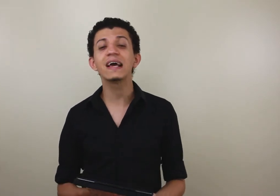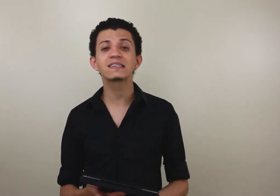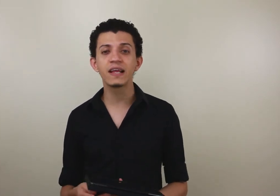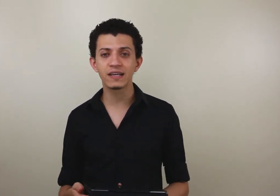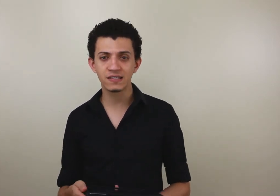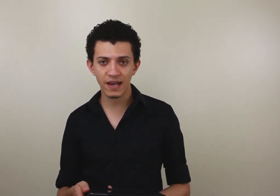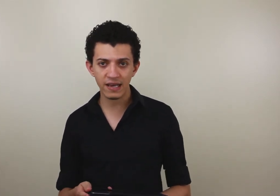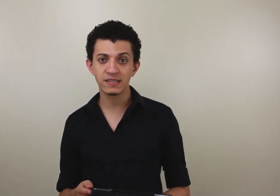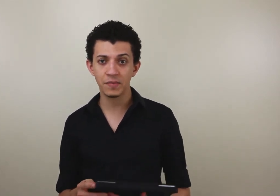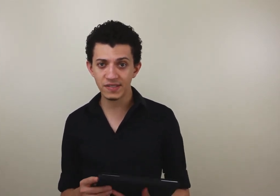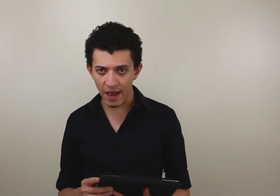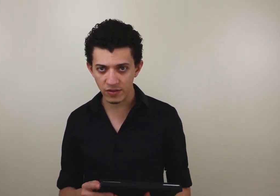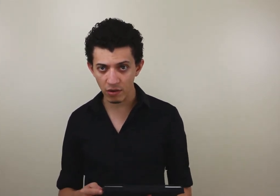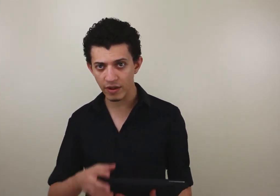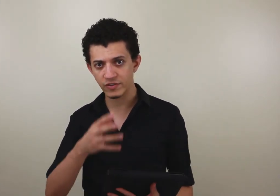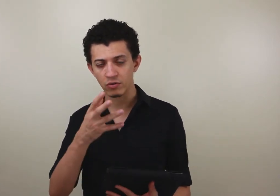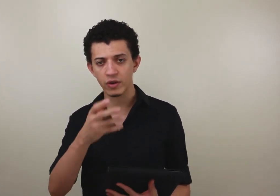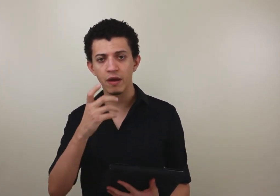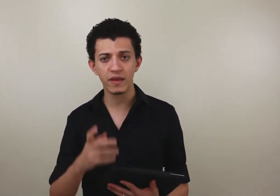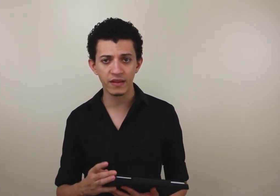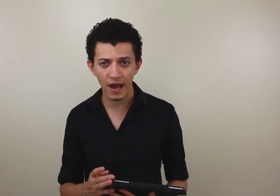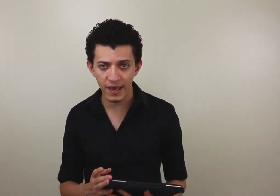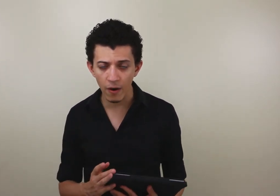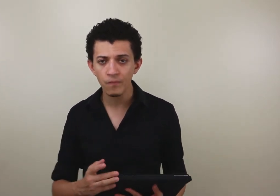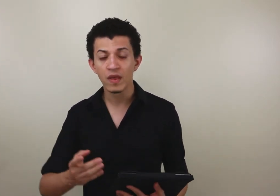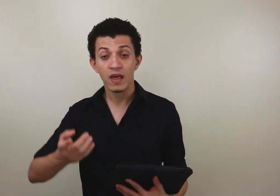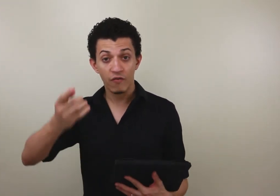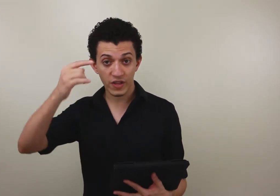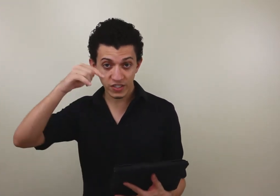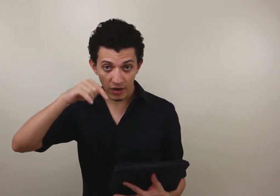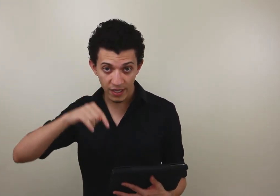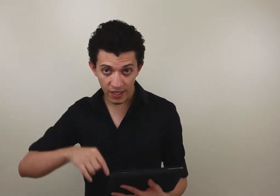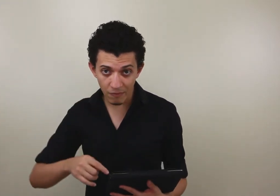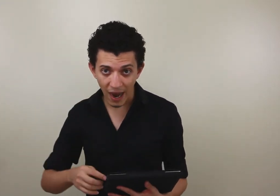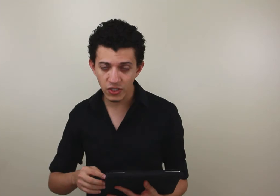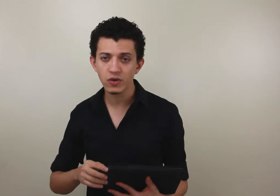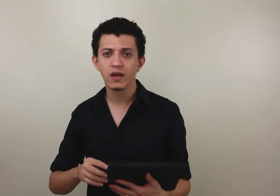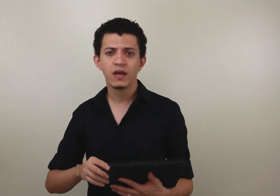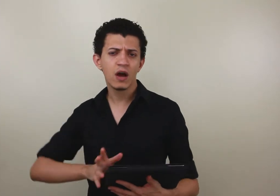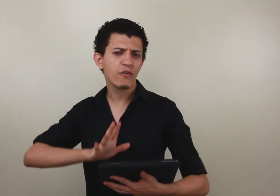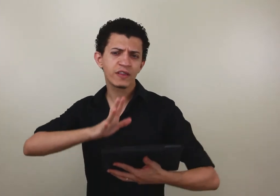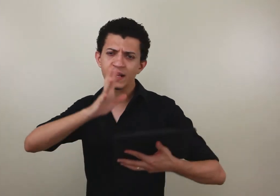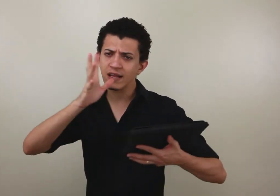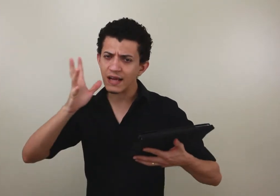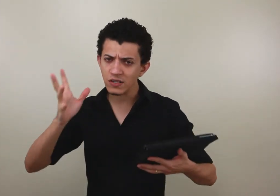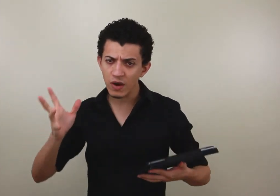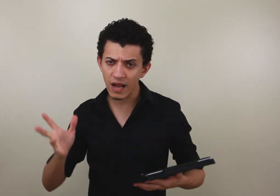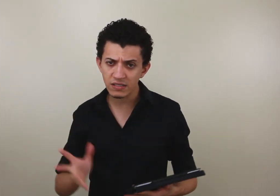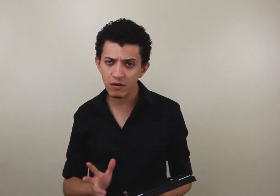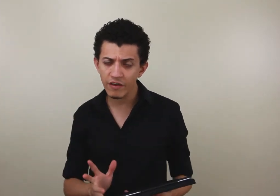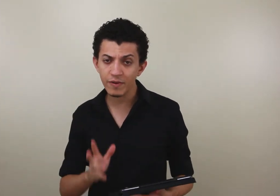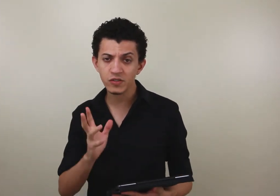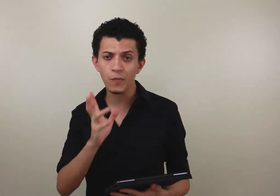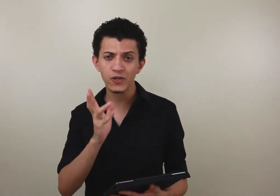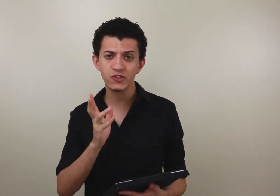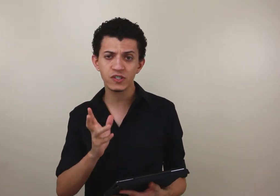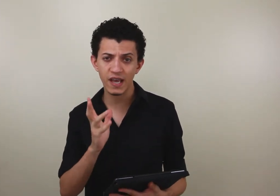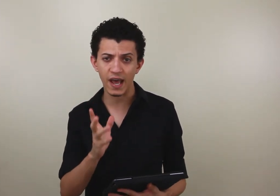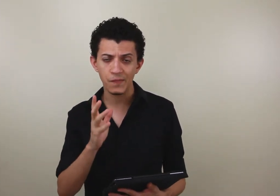Escrita de Sinais Sem Mistérios. É um livro de autoria minha e da Raquel. Eu vou deixar o link aqui embaixo. Não vou entrar em detalhes com relação ao livro, mas o eu posso dizer é,